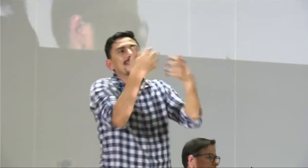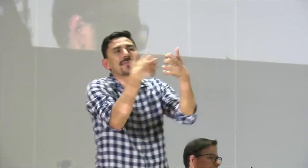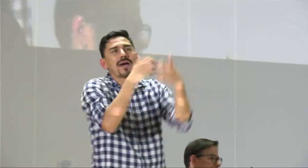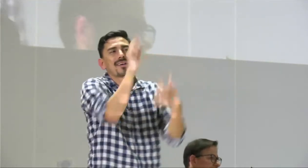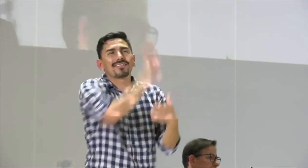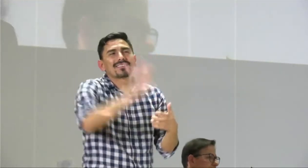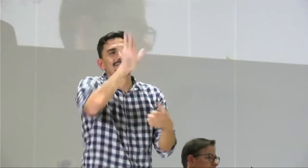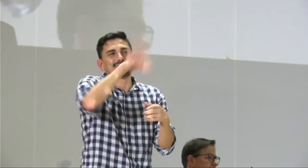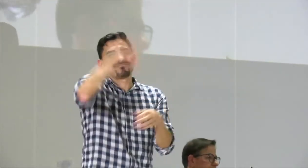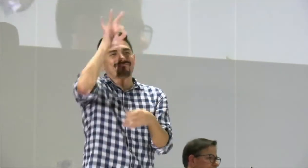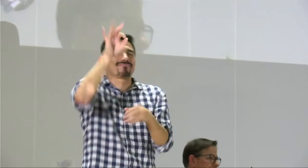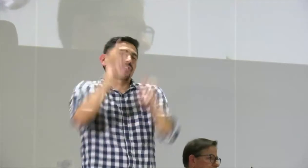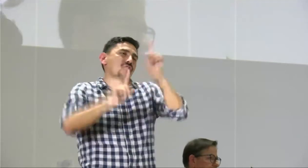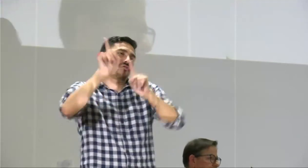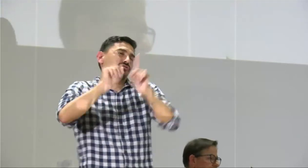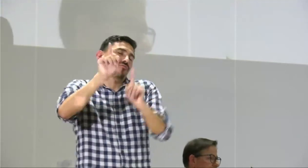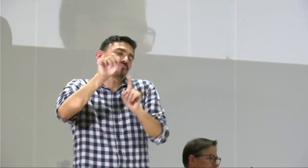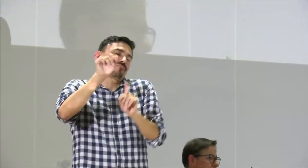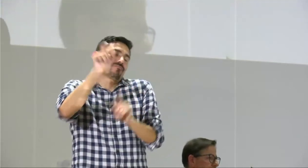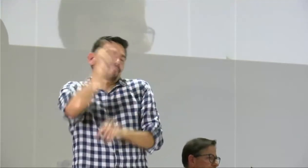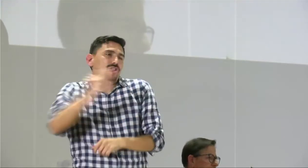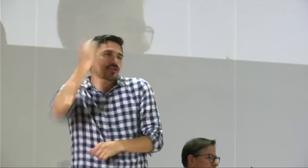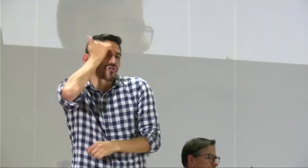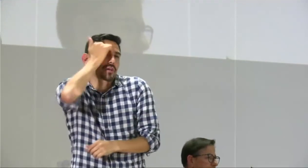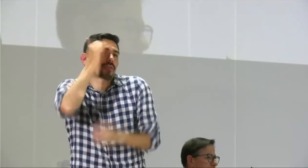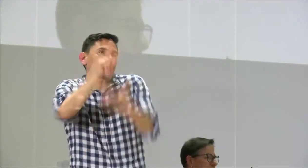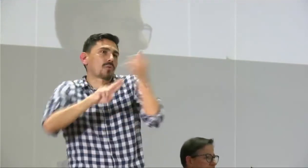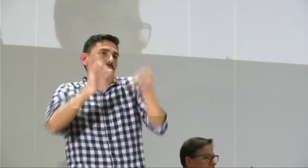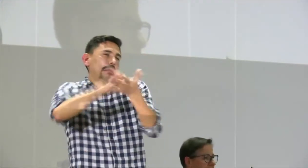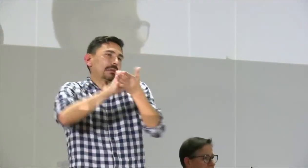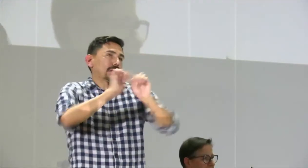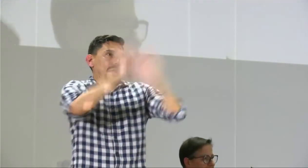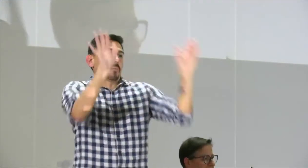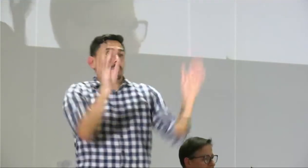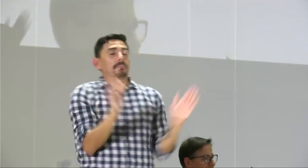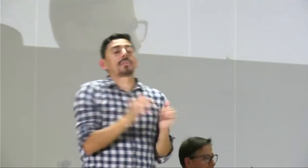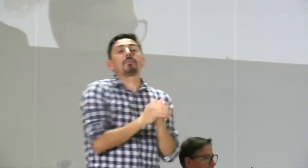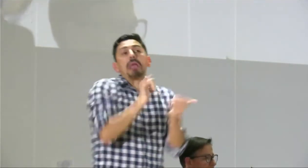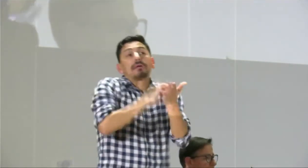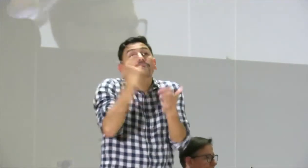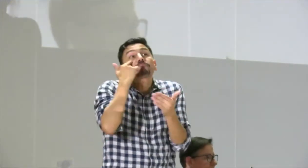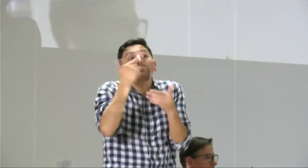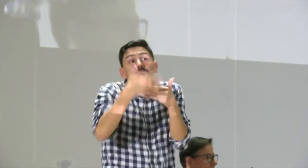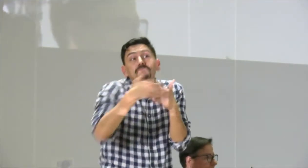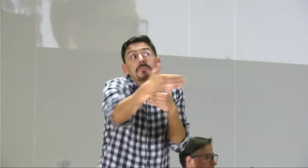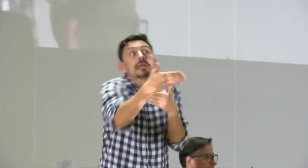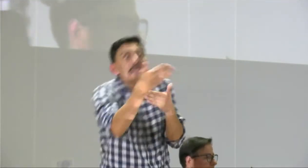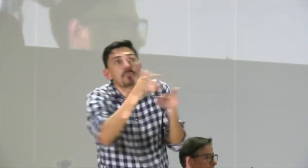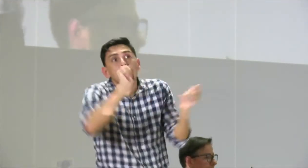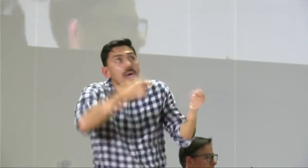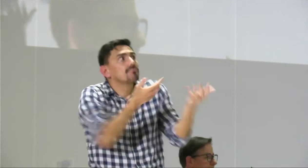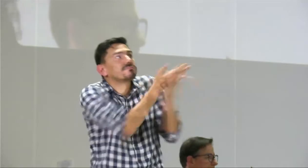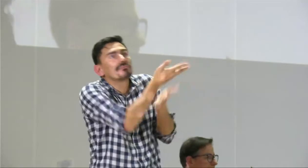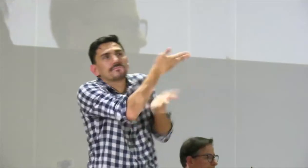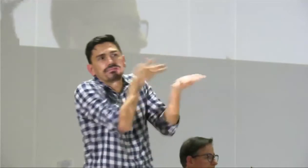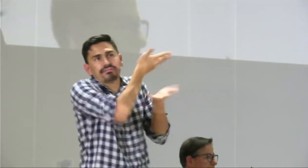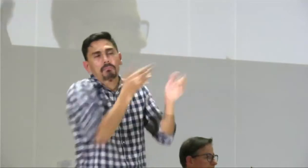y pues en el concurso docente es el sistema maestro obviamente entonces hay que tener claridad para que se pueda ingresar el perfil del docente